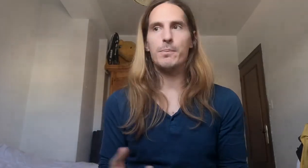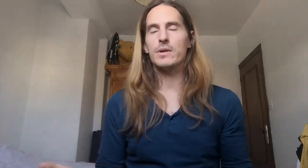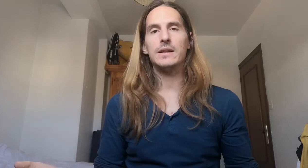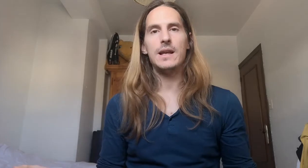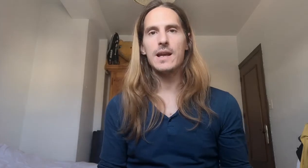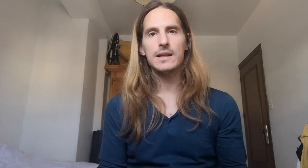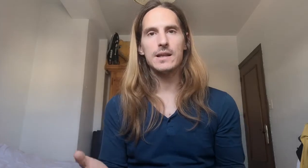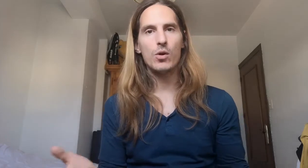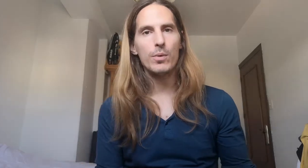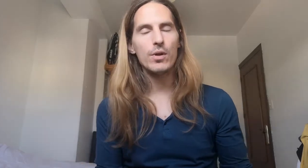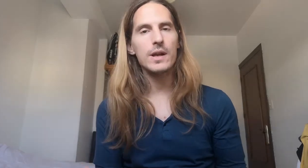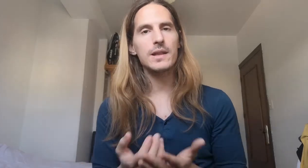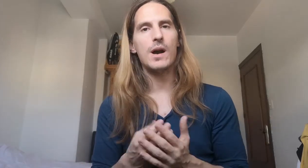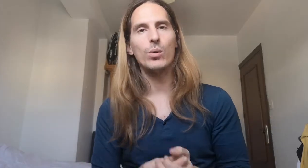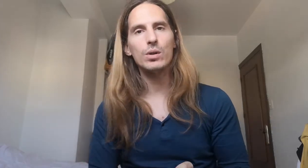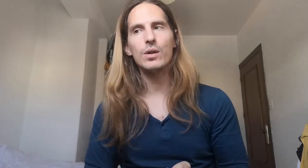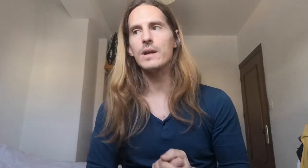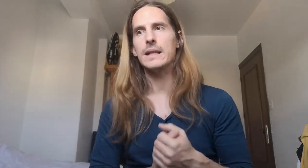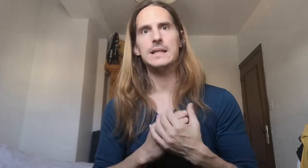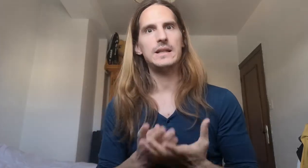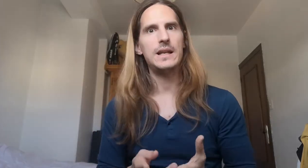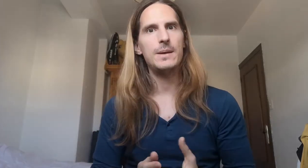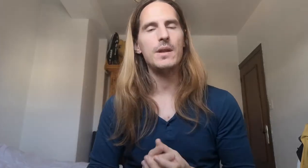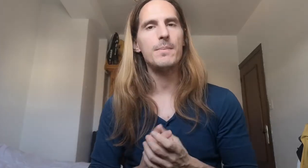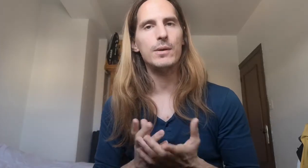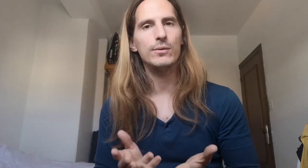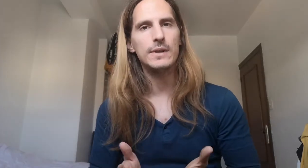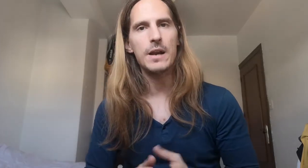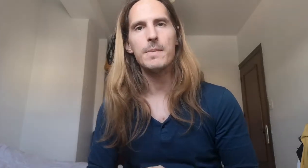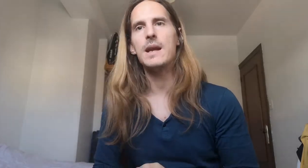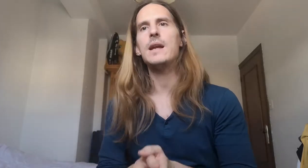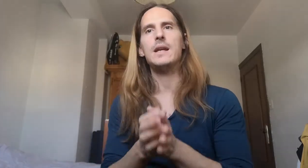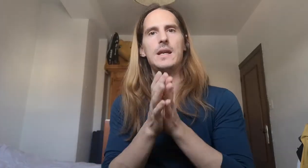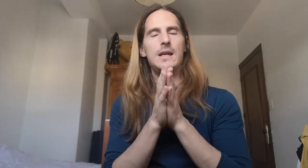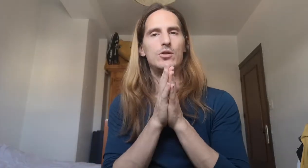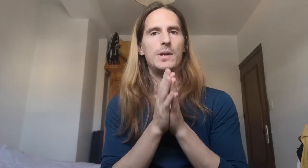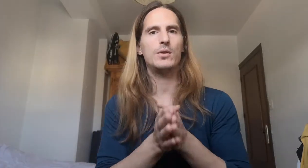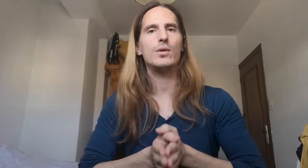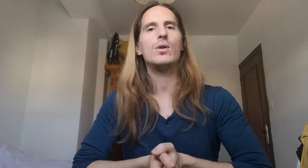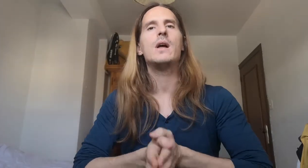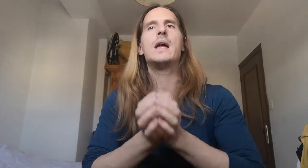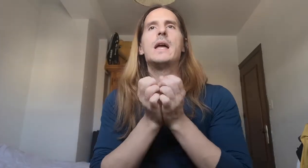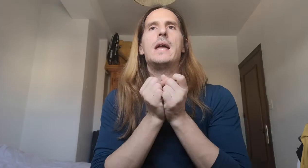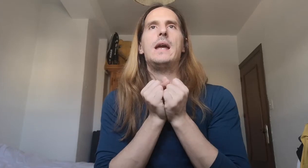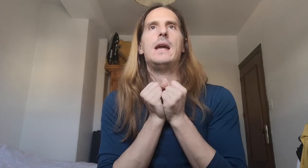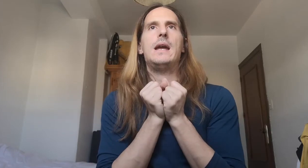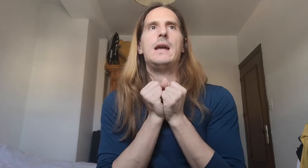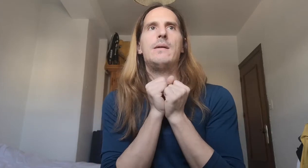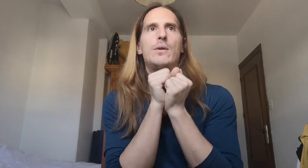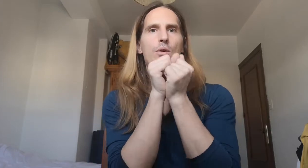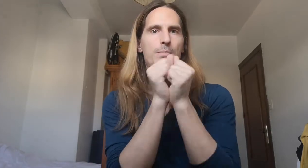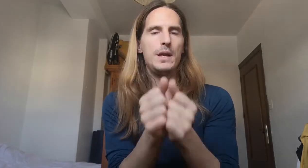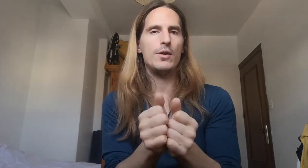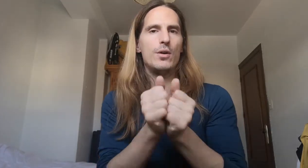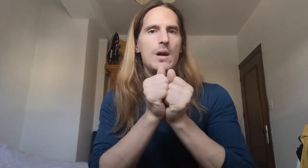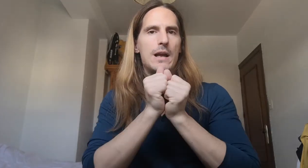importante es que estés cómodo, que estés a gusto, que te sientas libre de preguntarme y sobre todo os pido la